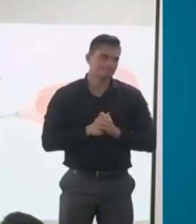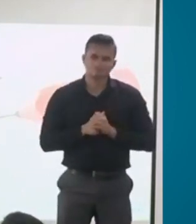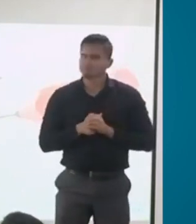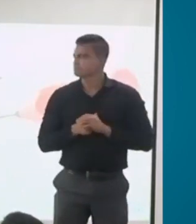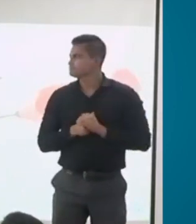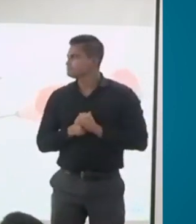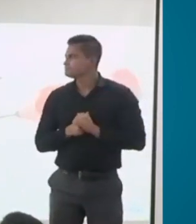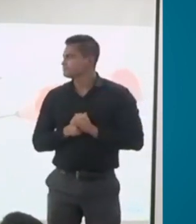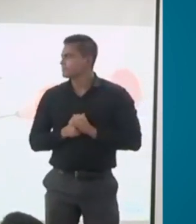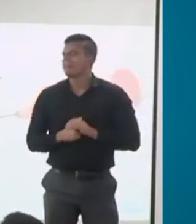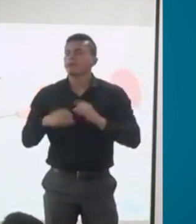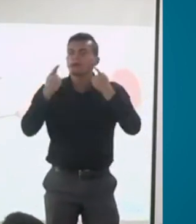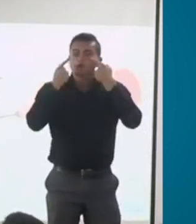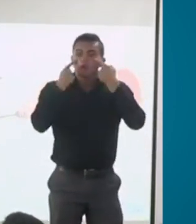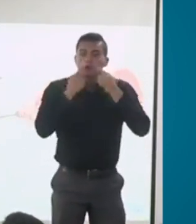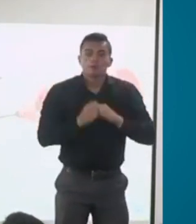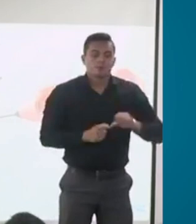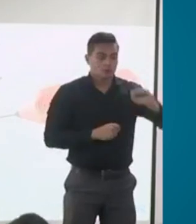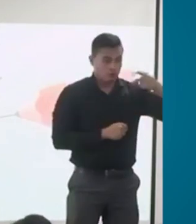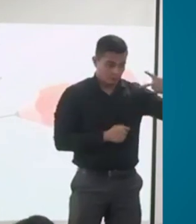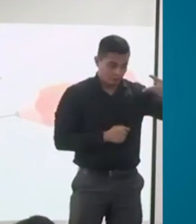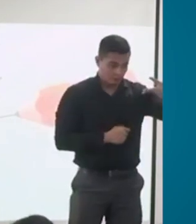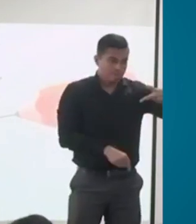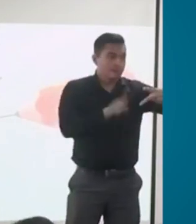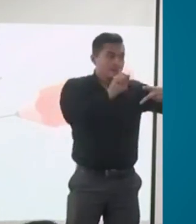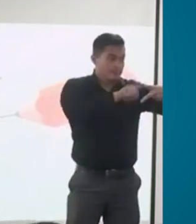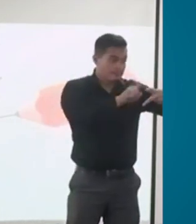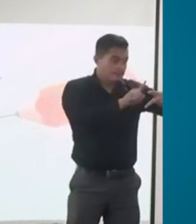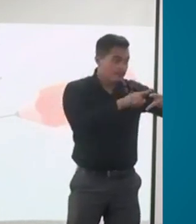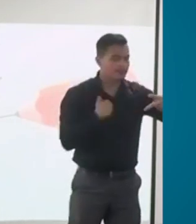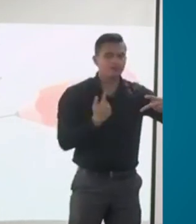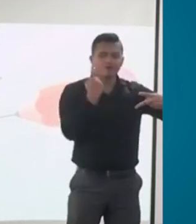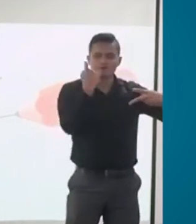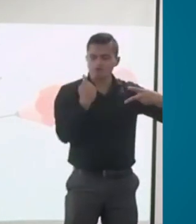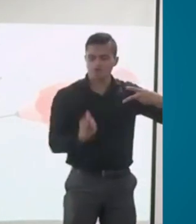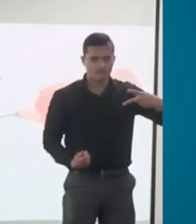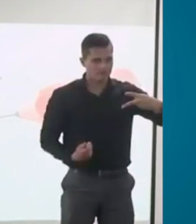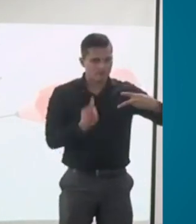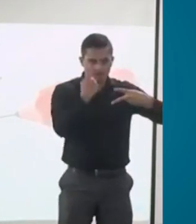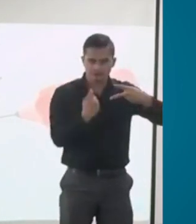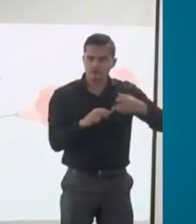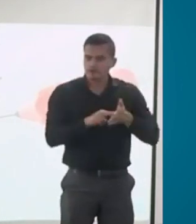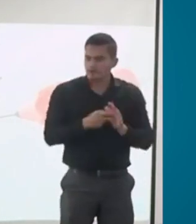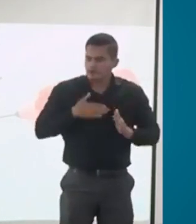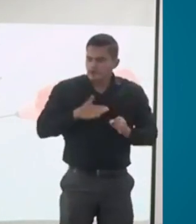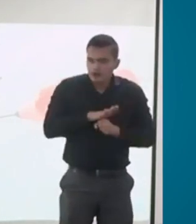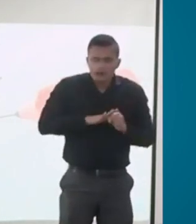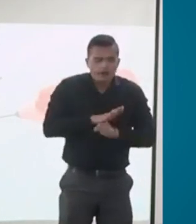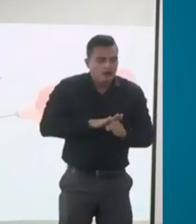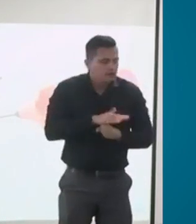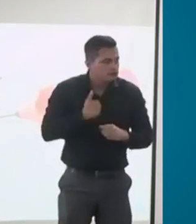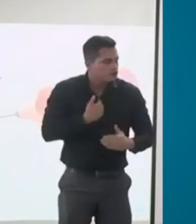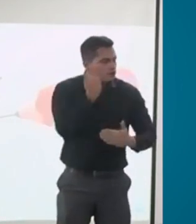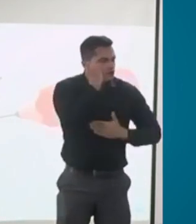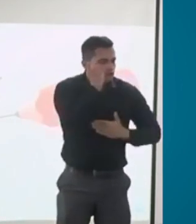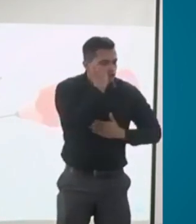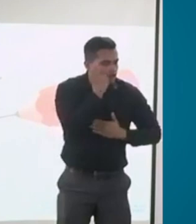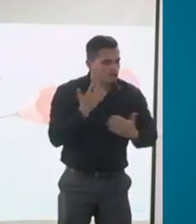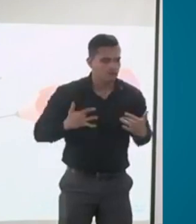Se califican dos cosas. Deficiencias, que quieren decir las condiciones de salud, o sea, las enfermedades, que ese porcentaje,